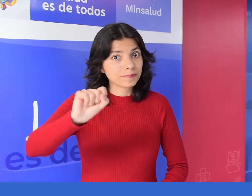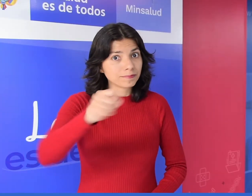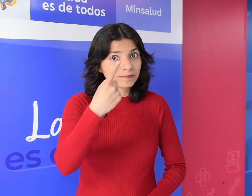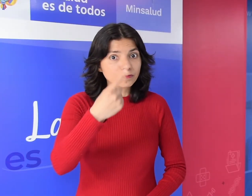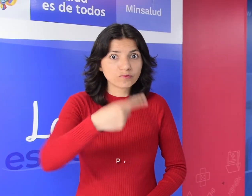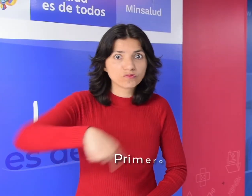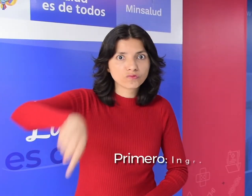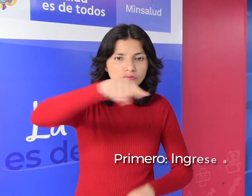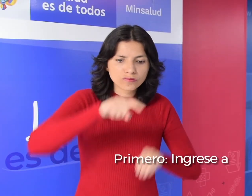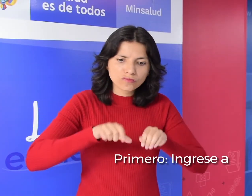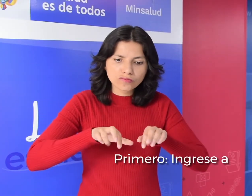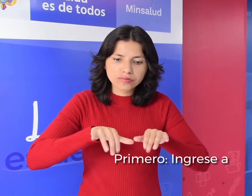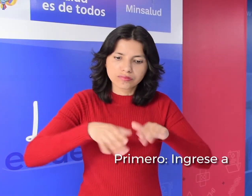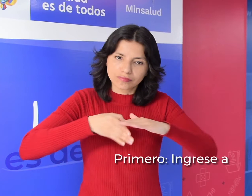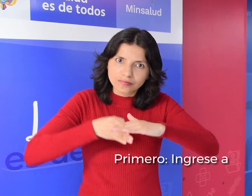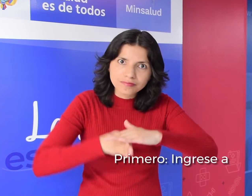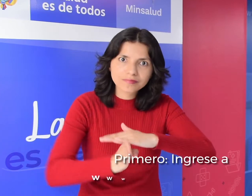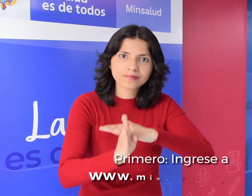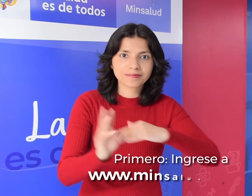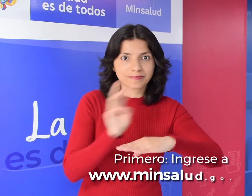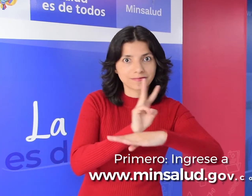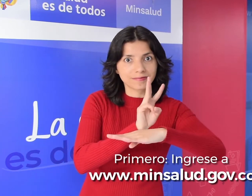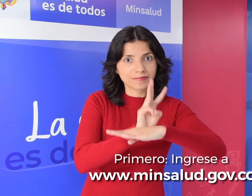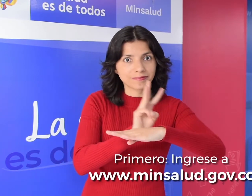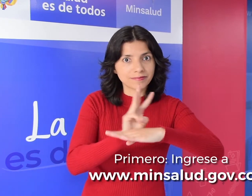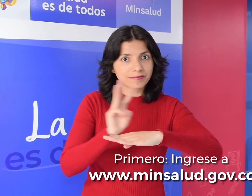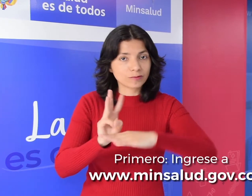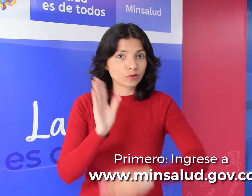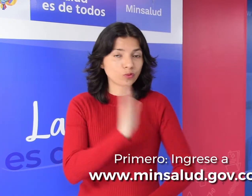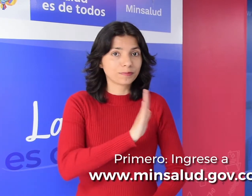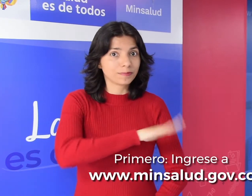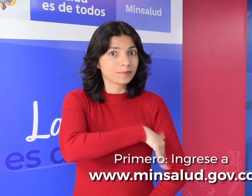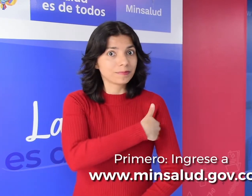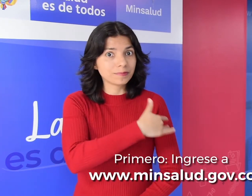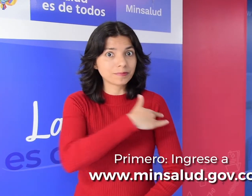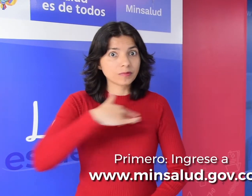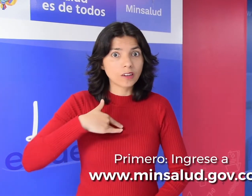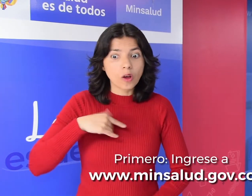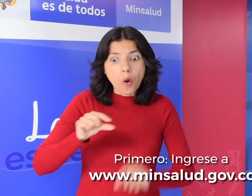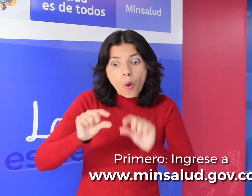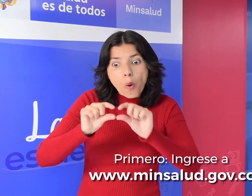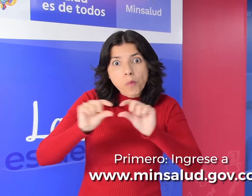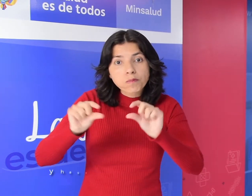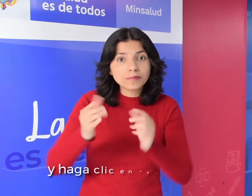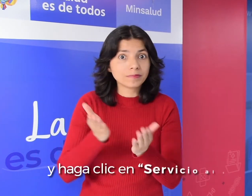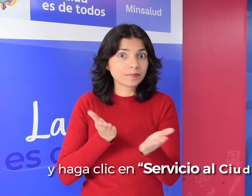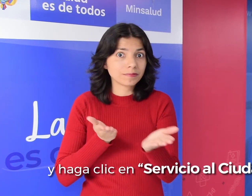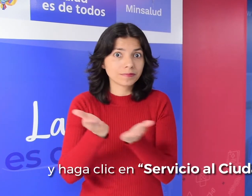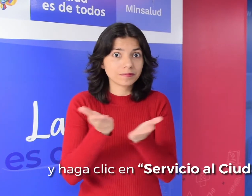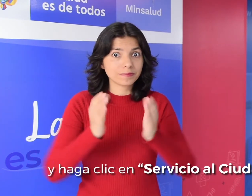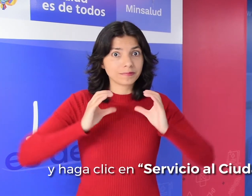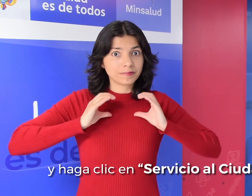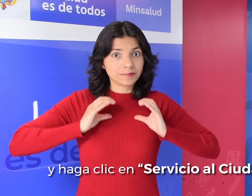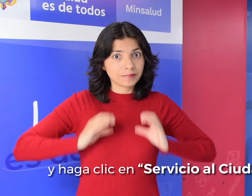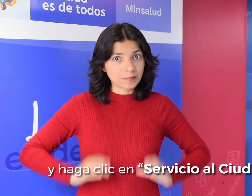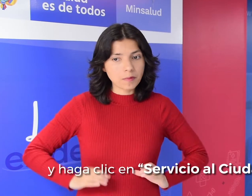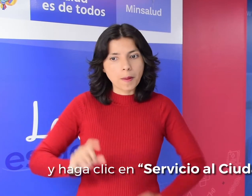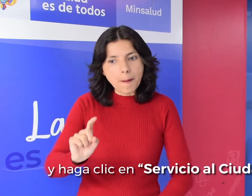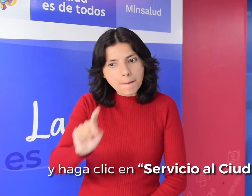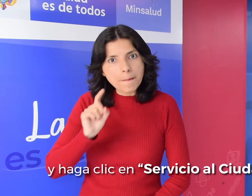ingrese a www.minsalud.gov.co y haga clic en Servicio